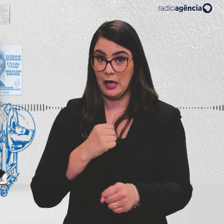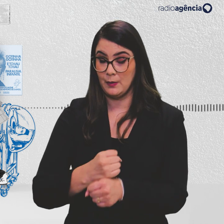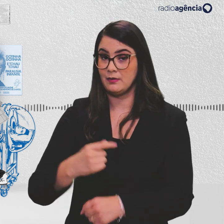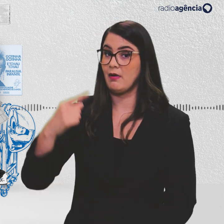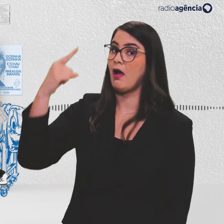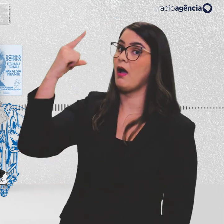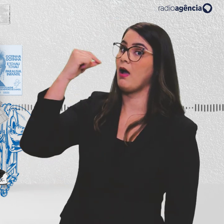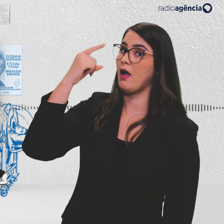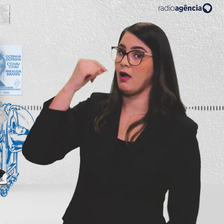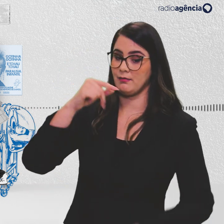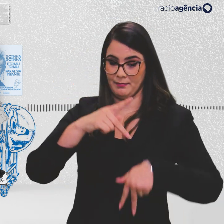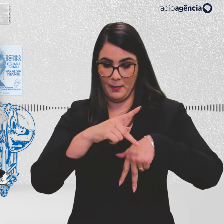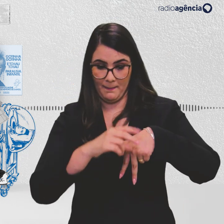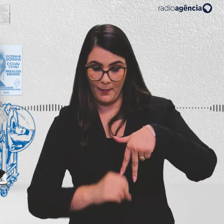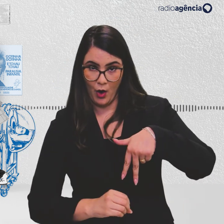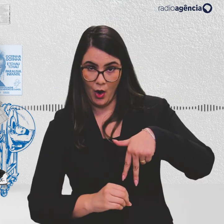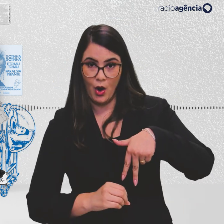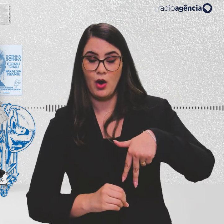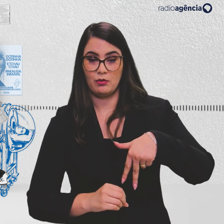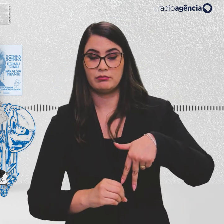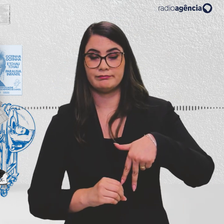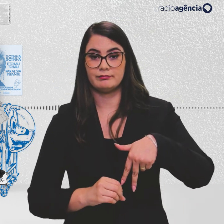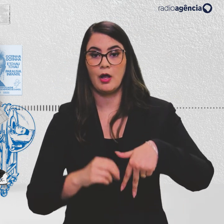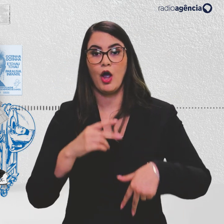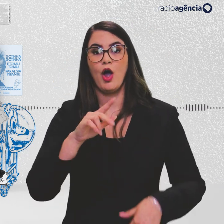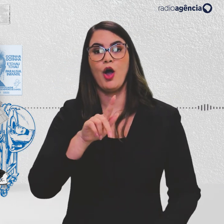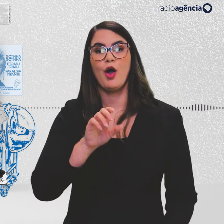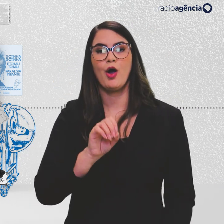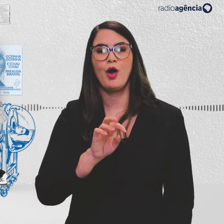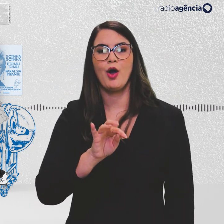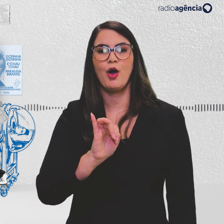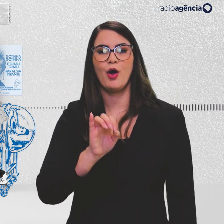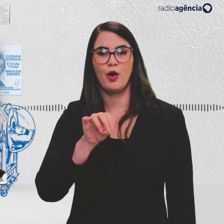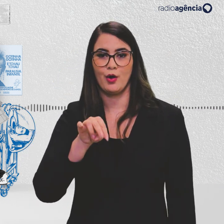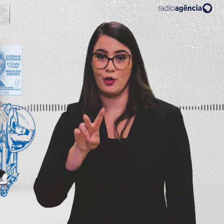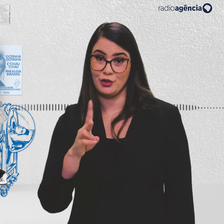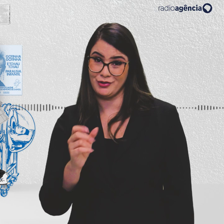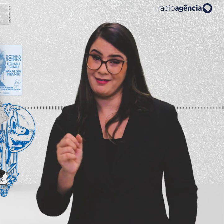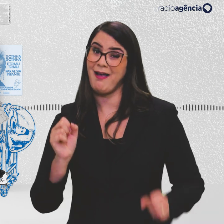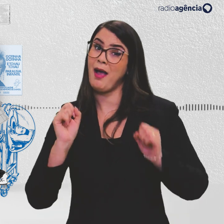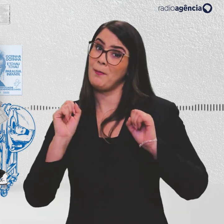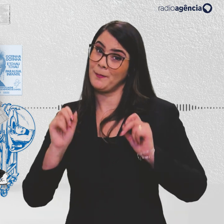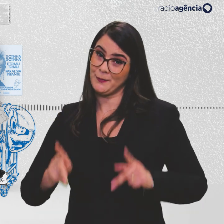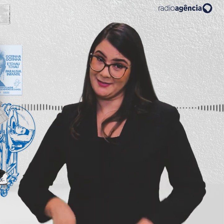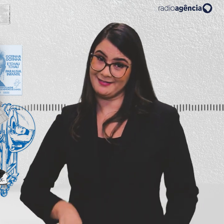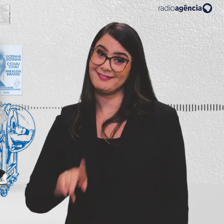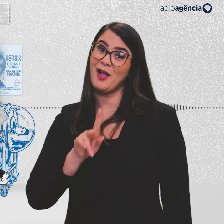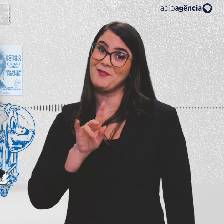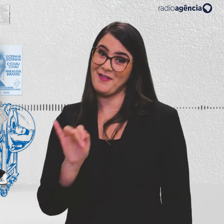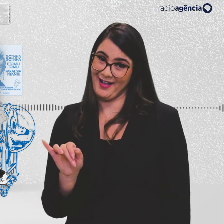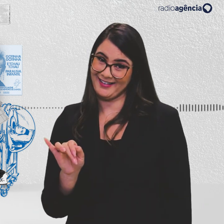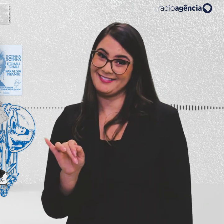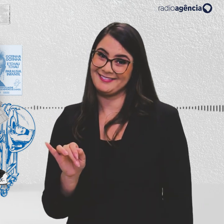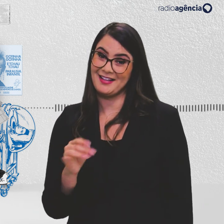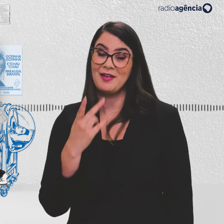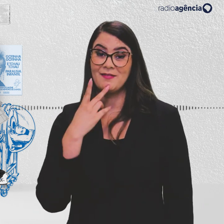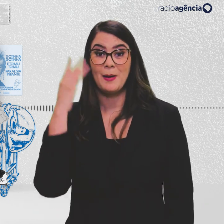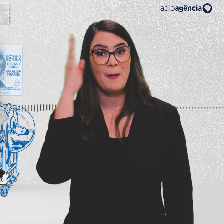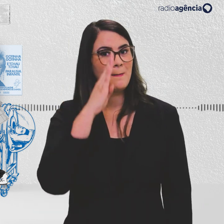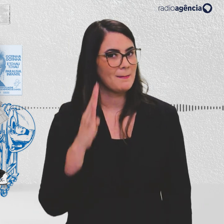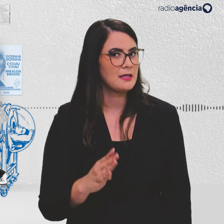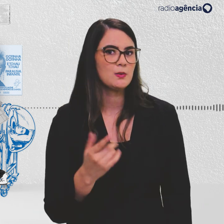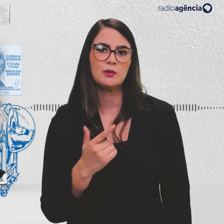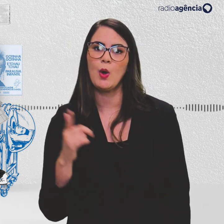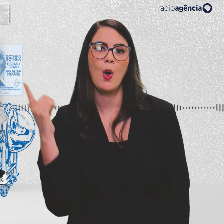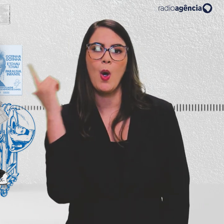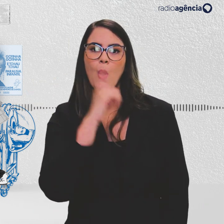oral contra a polio, a famosa gotinha que deu nome ao nosso herói, vai se aposentar. Vale dizer que o Brasil não